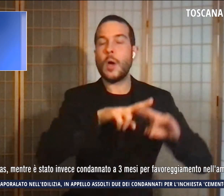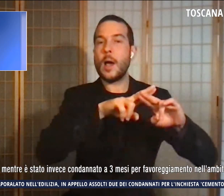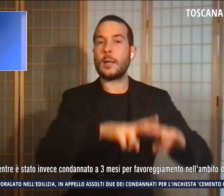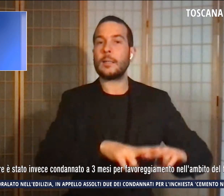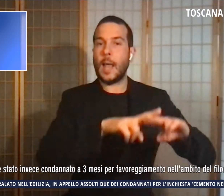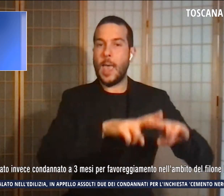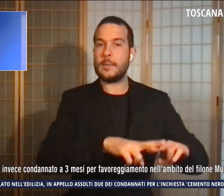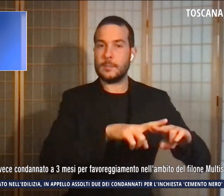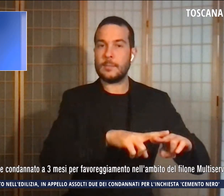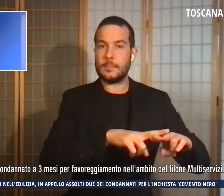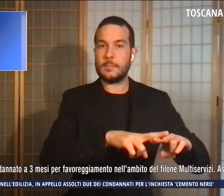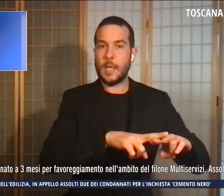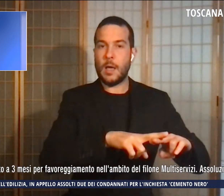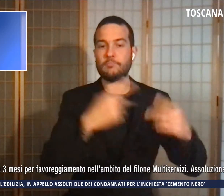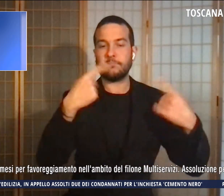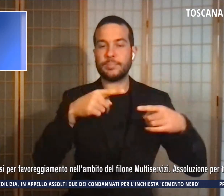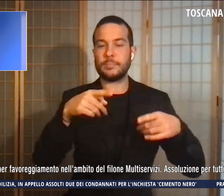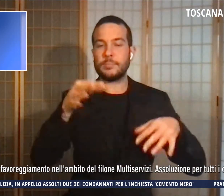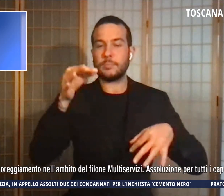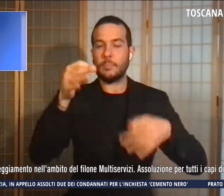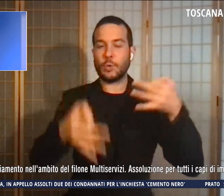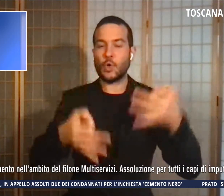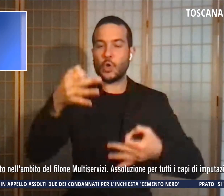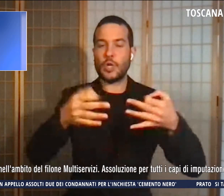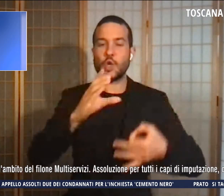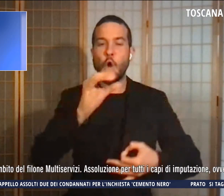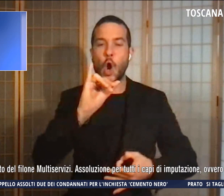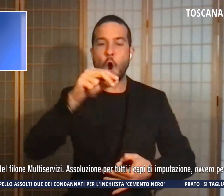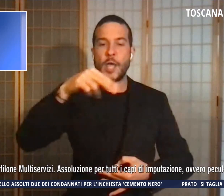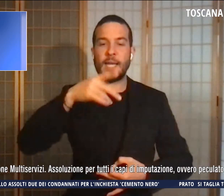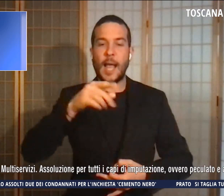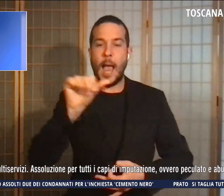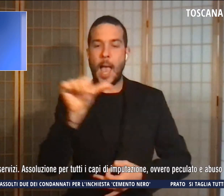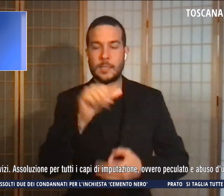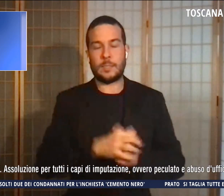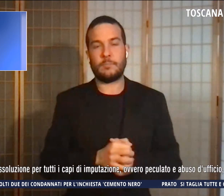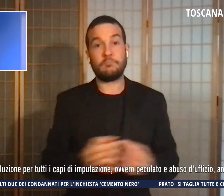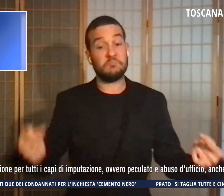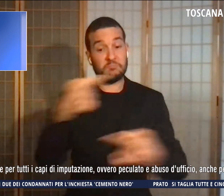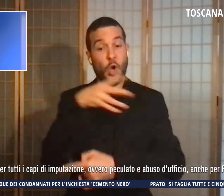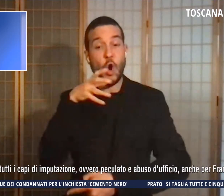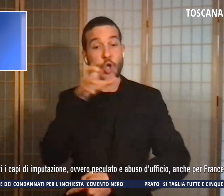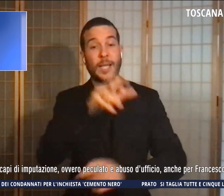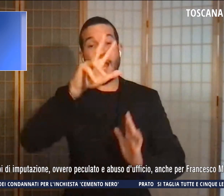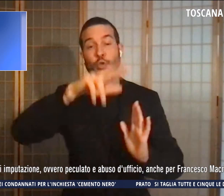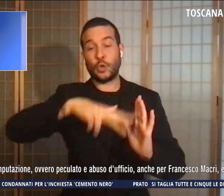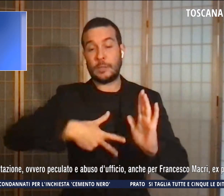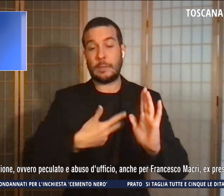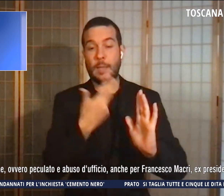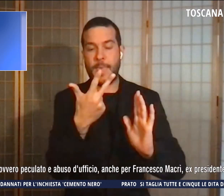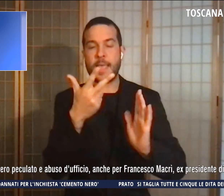Coingas mentre è stato invece condannato a tre mesi per favoreggiamento